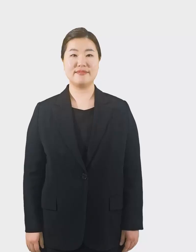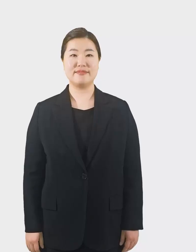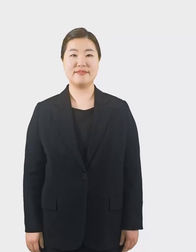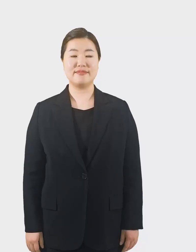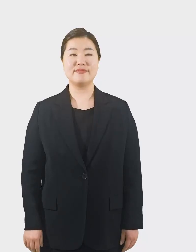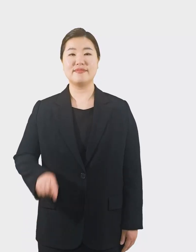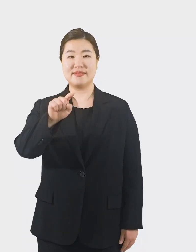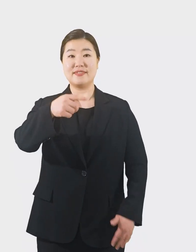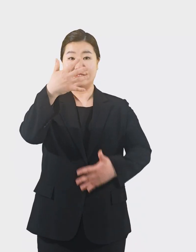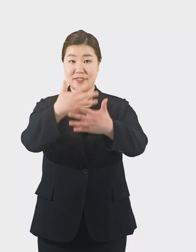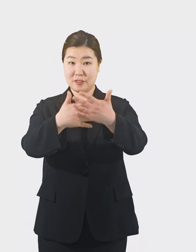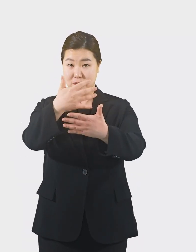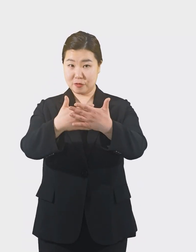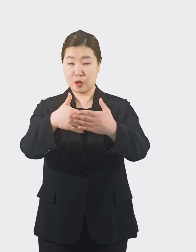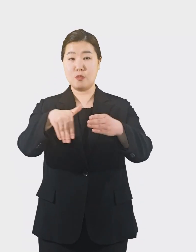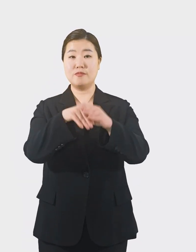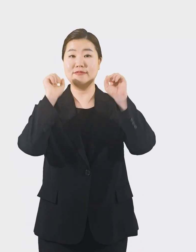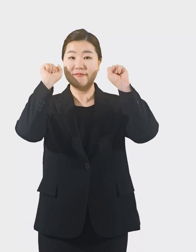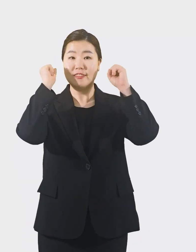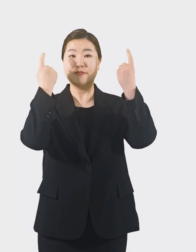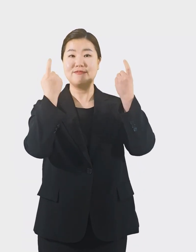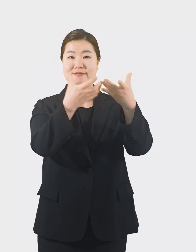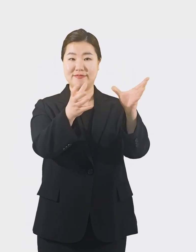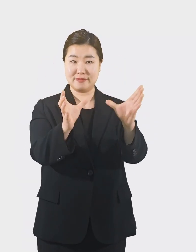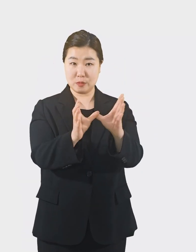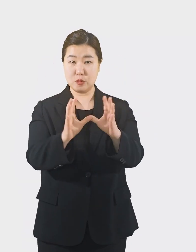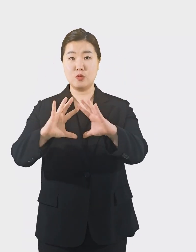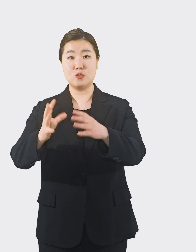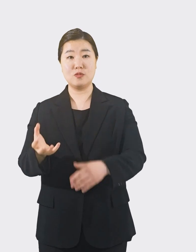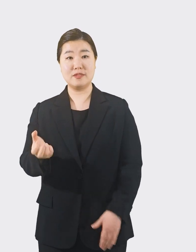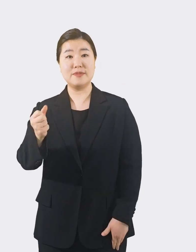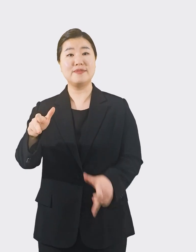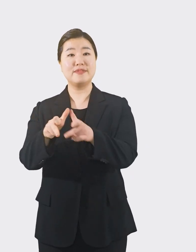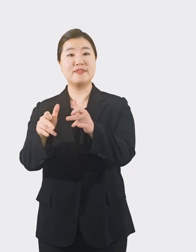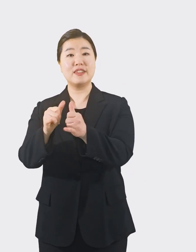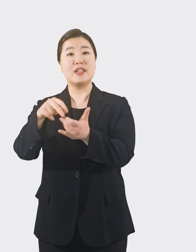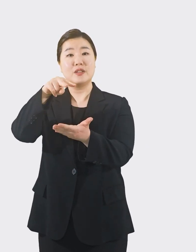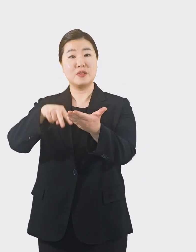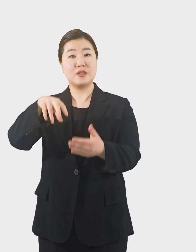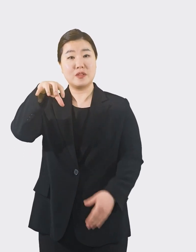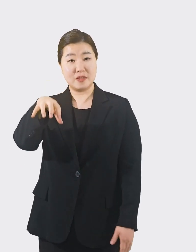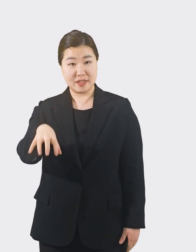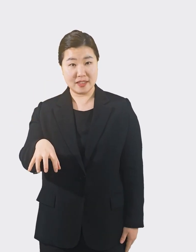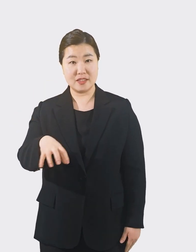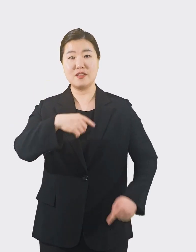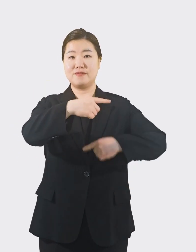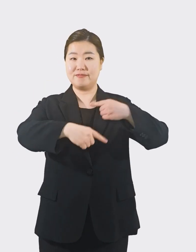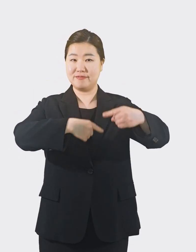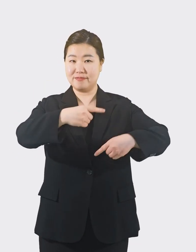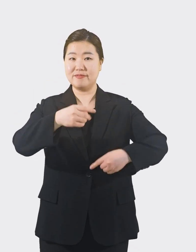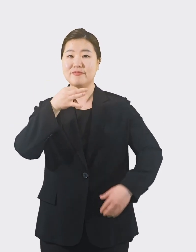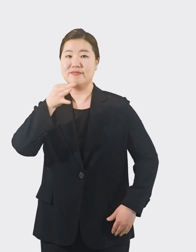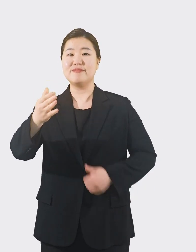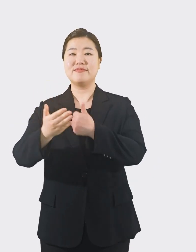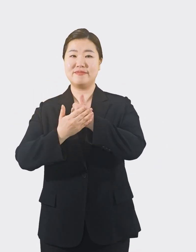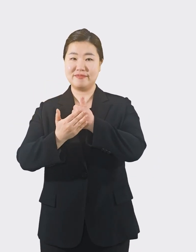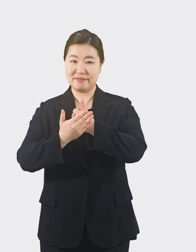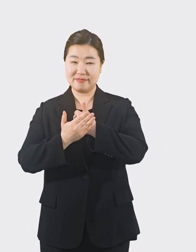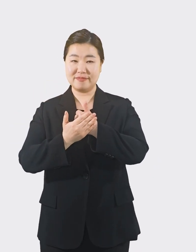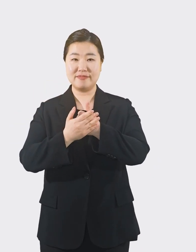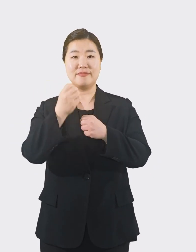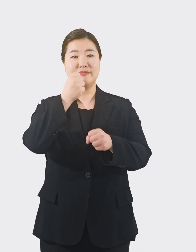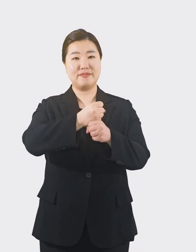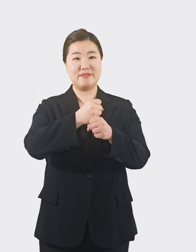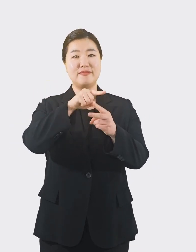본 영상은 문화체육관광부 국립장애인도서관의 수어, 음성지원을 받아 제작,